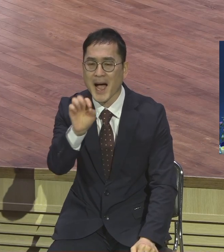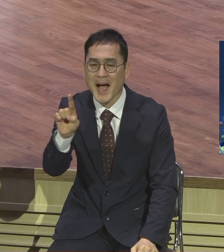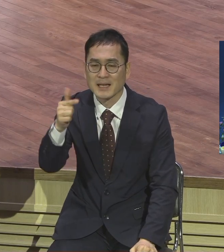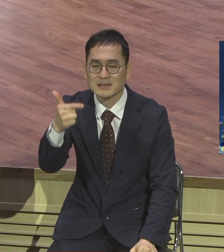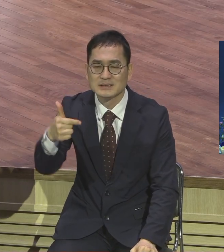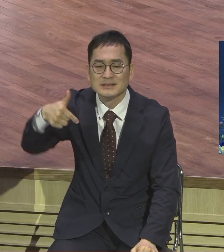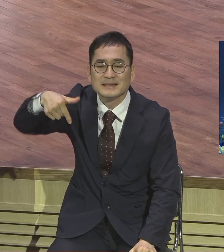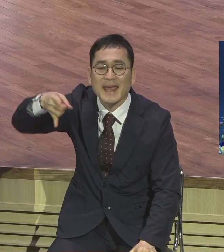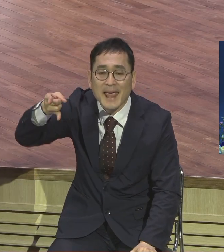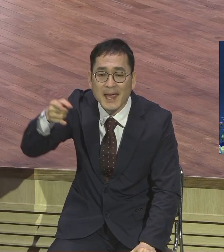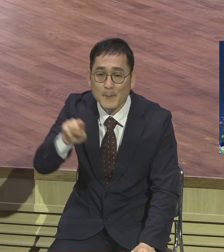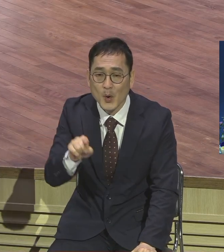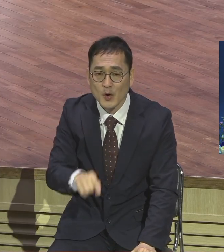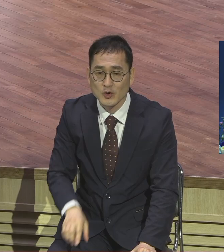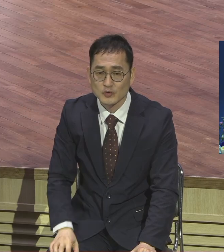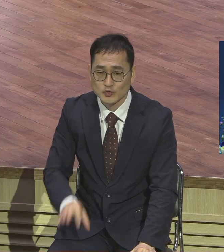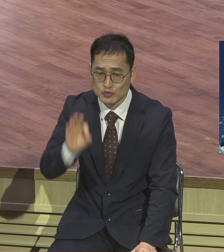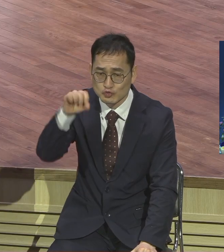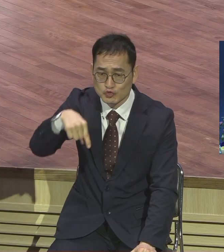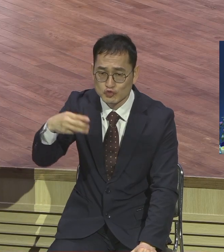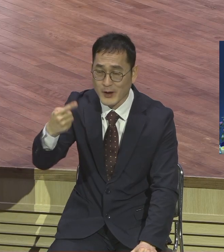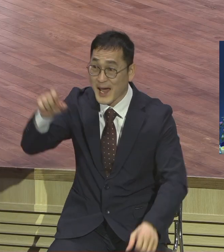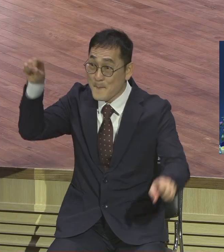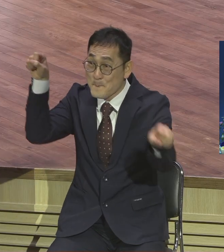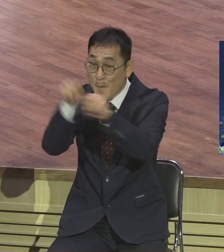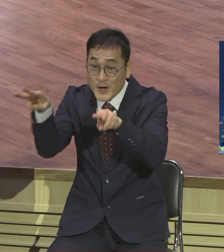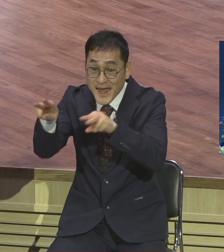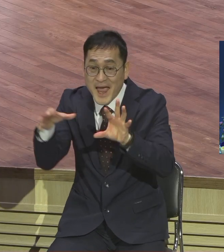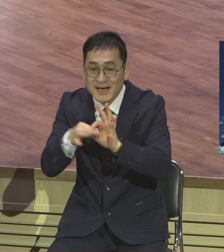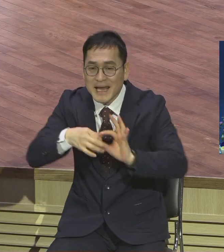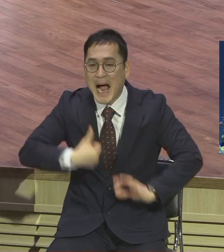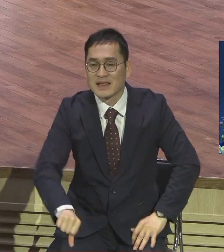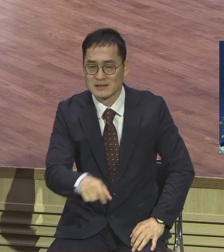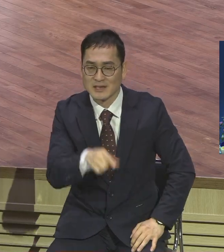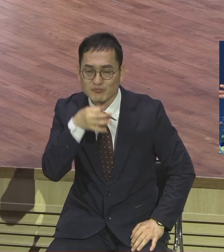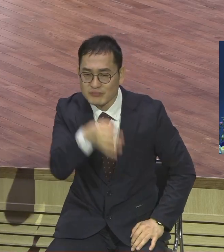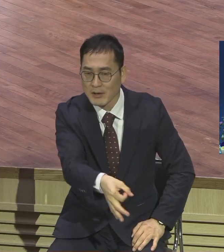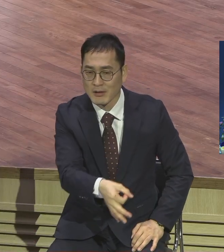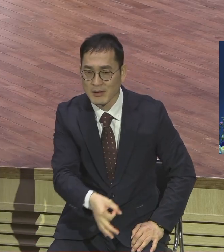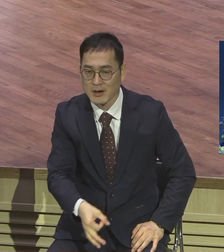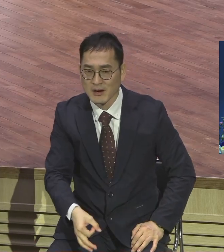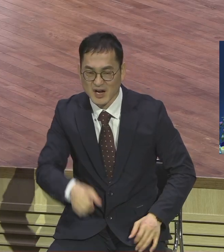우리의 아들이다 하늘에 번개쳐 우리의 아들 그만큼 성질이 급한 거예요